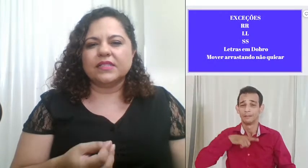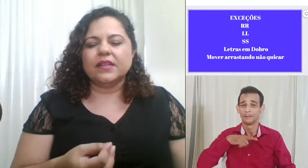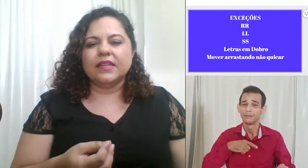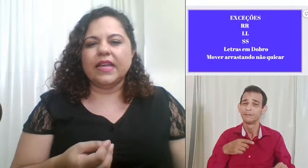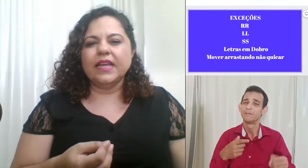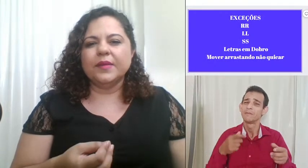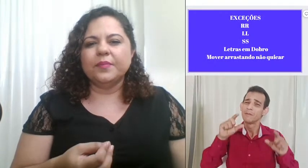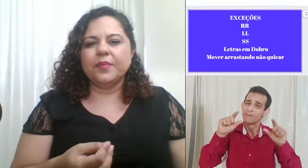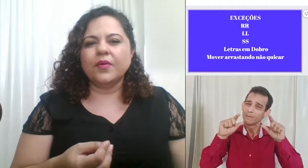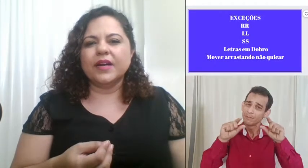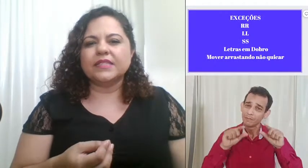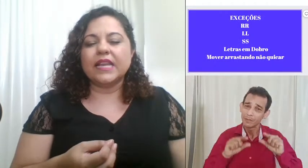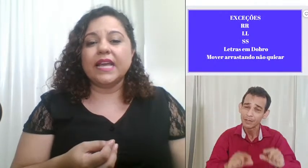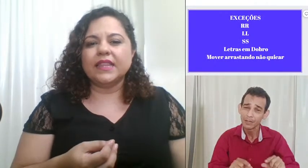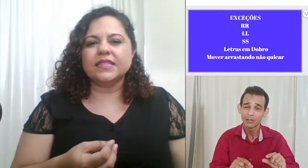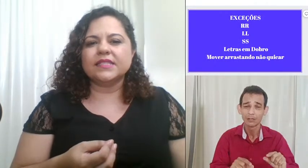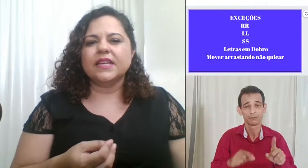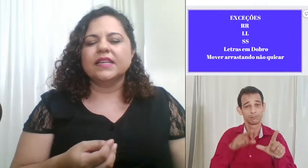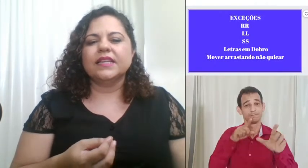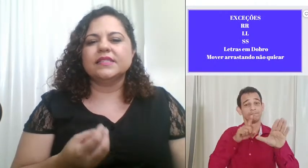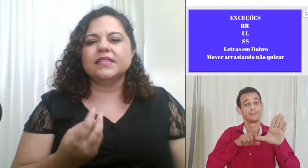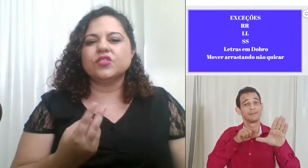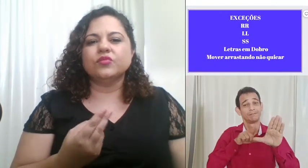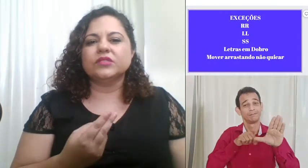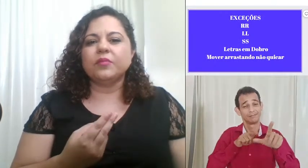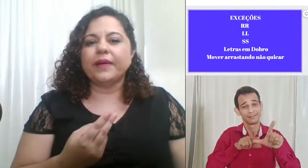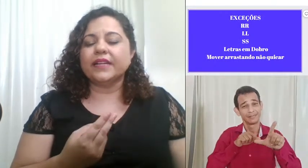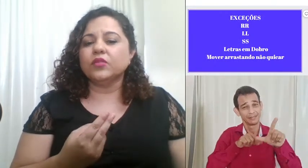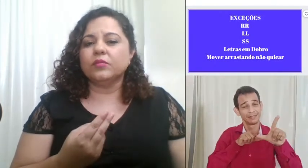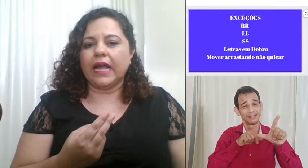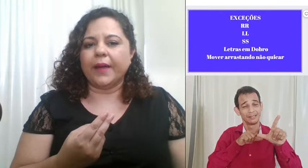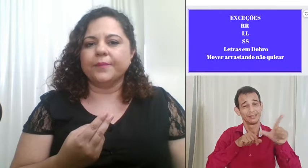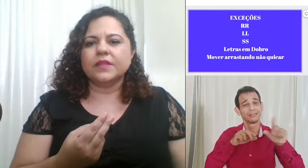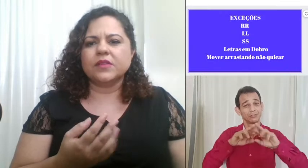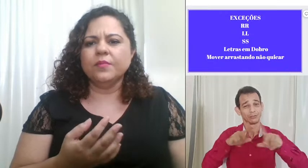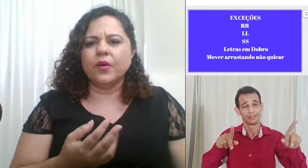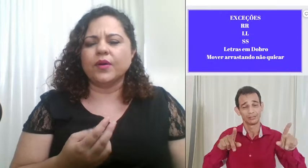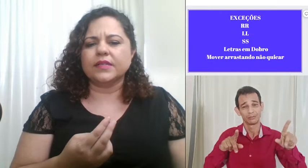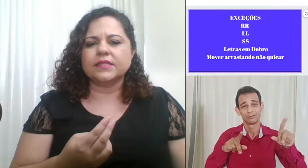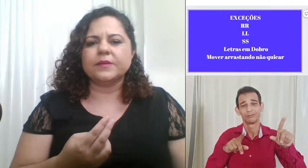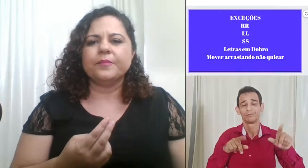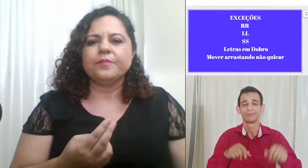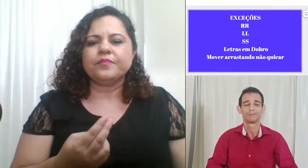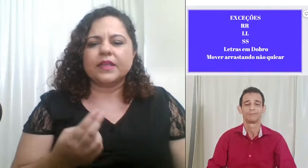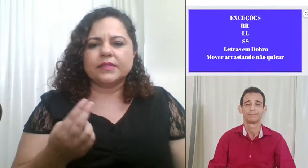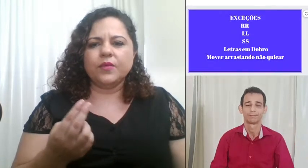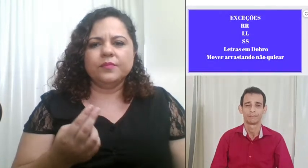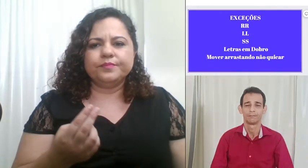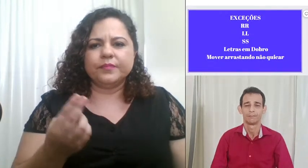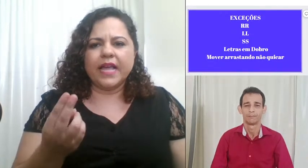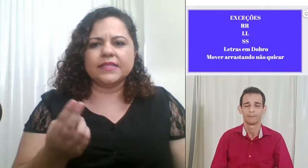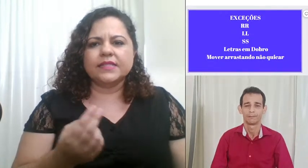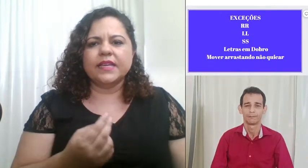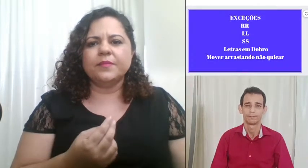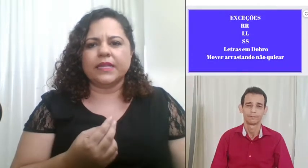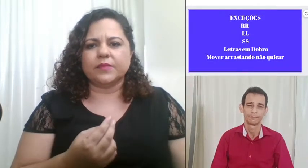né poucas letras que se juntam para dobrar são poucas são essas aí mesmo